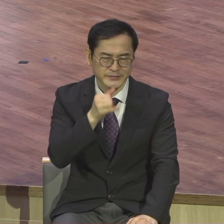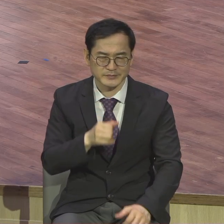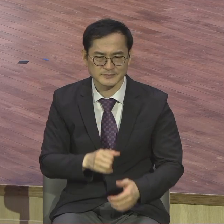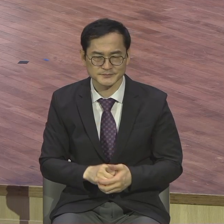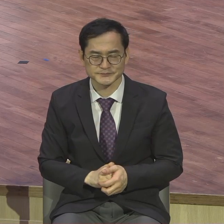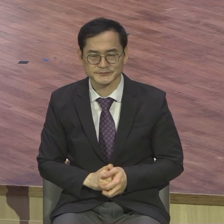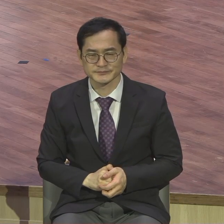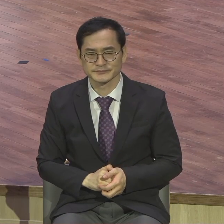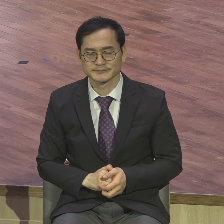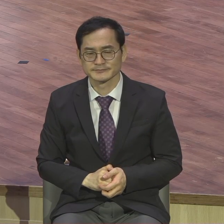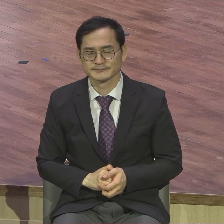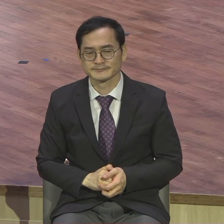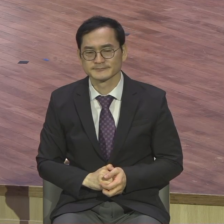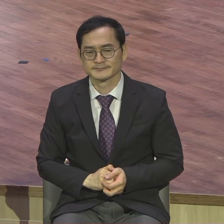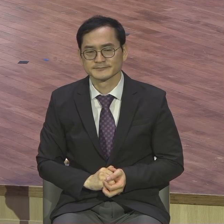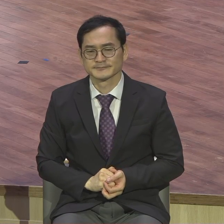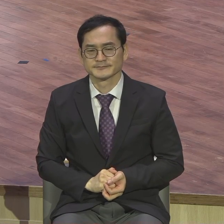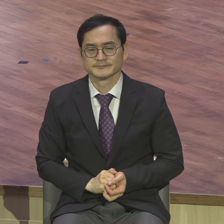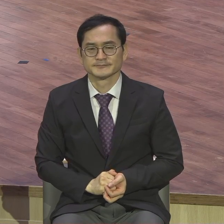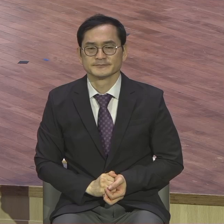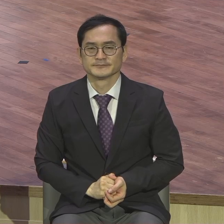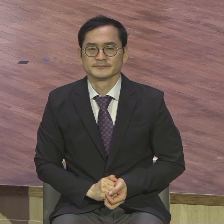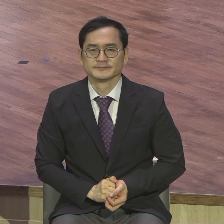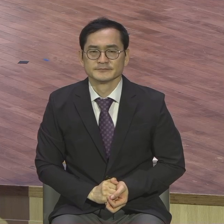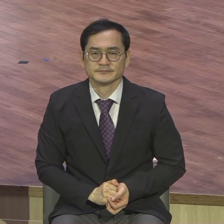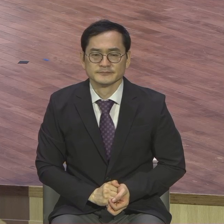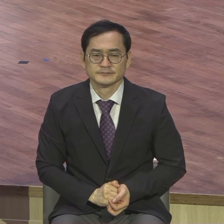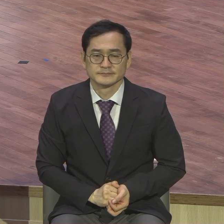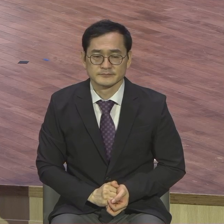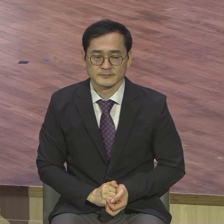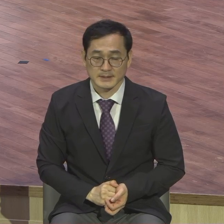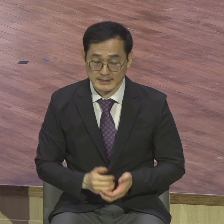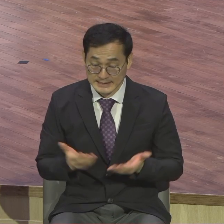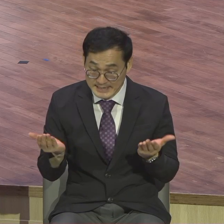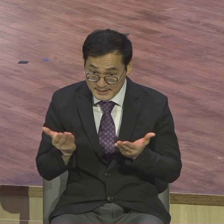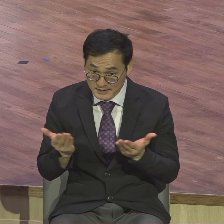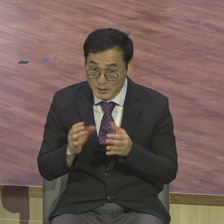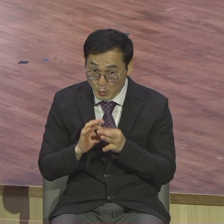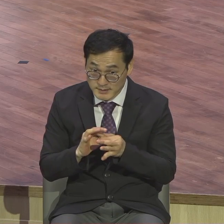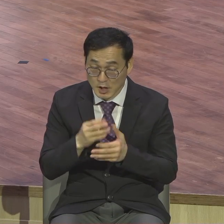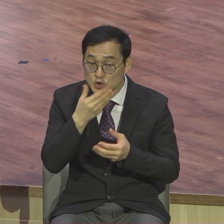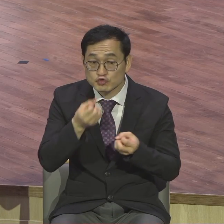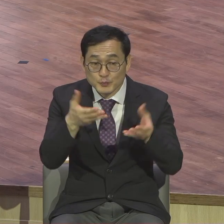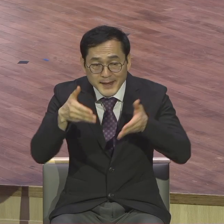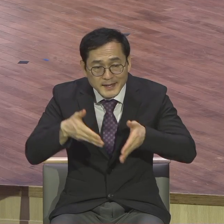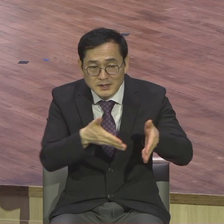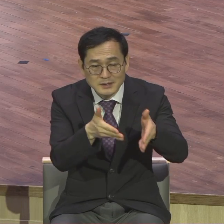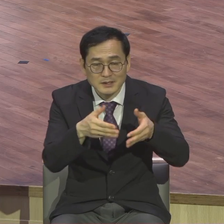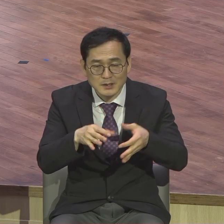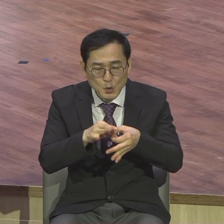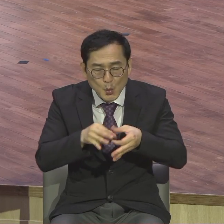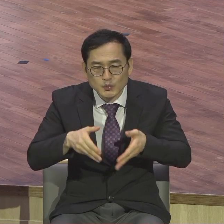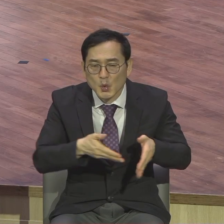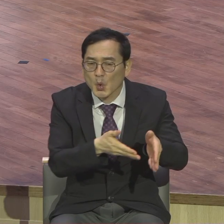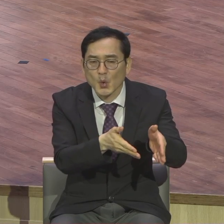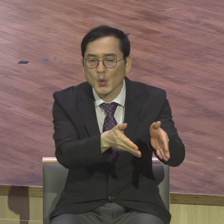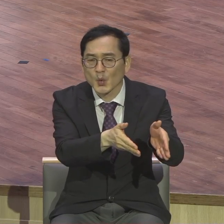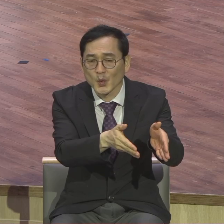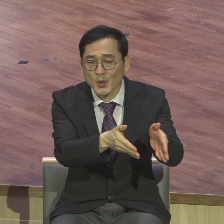말씀드리잖아요 직분은 축복의 통로라고 어디서 나온 말입니까 내가 처음 하고 가는